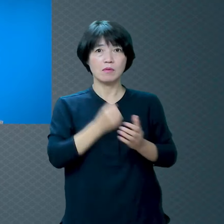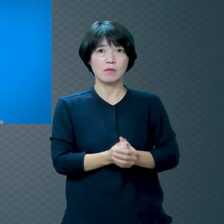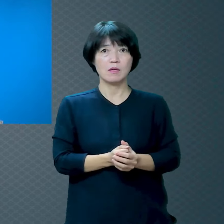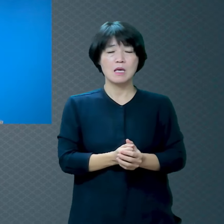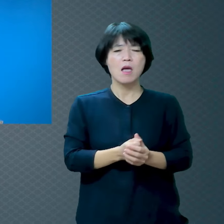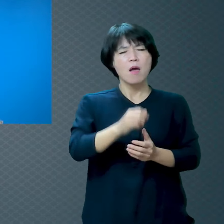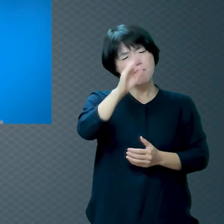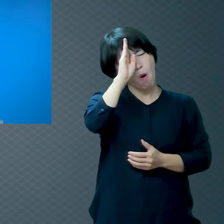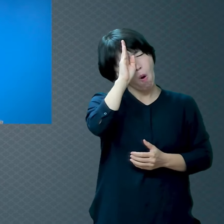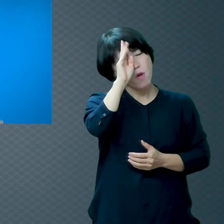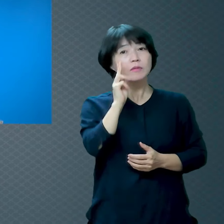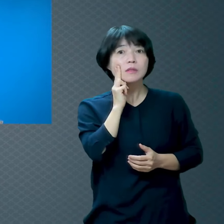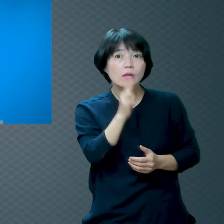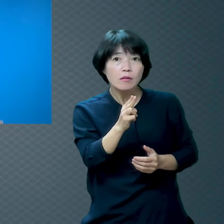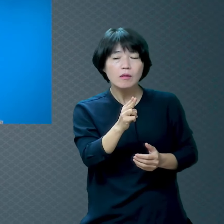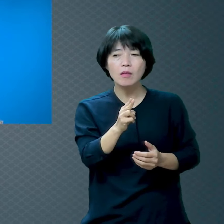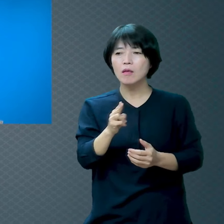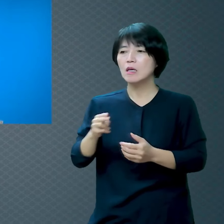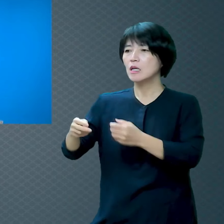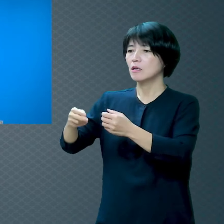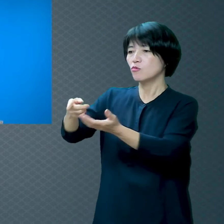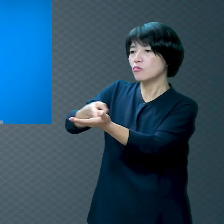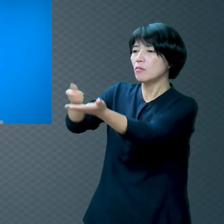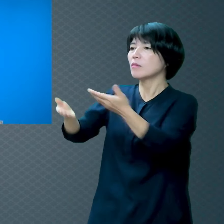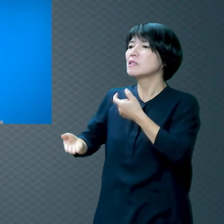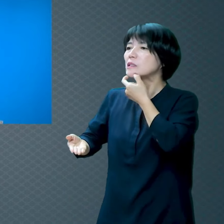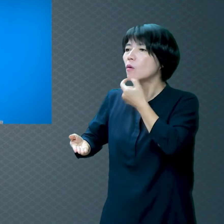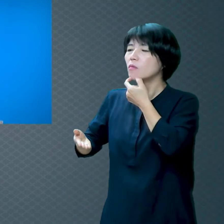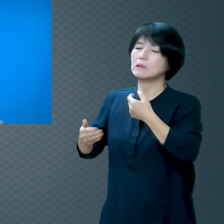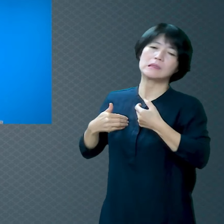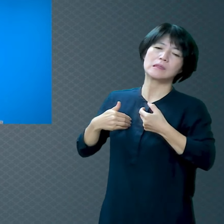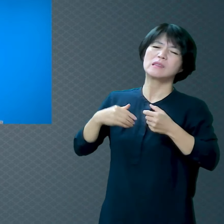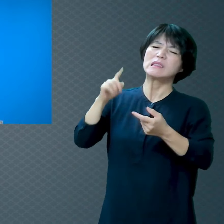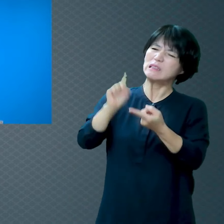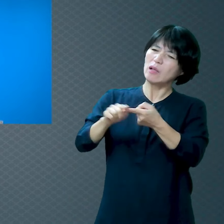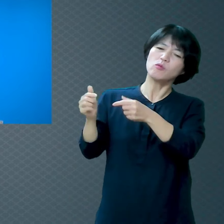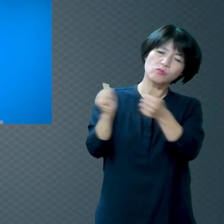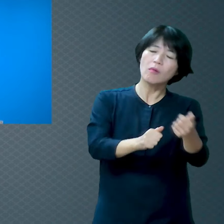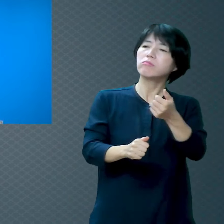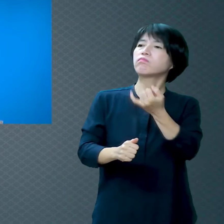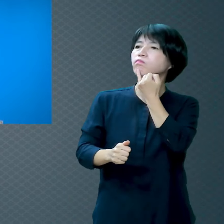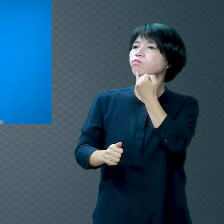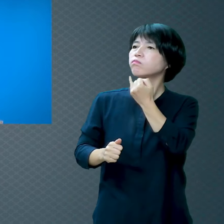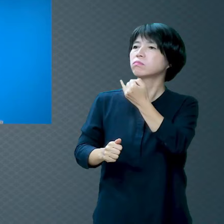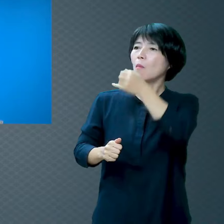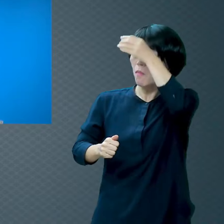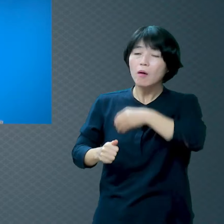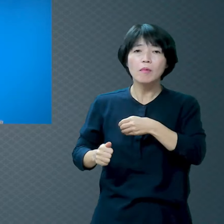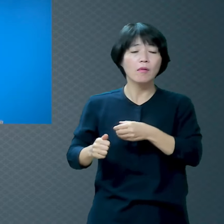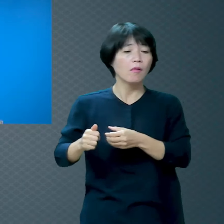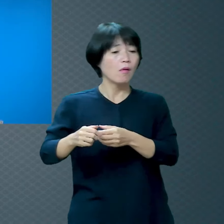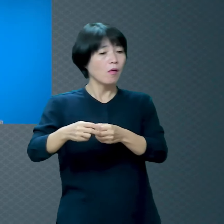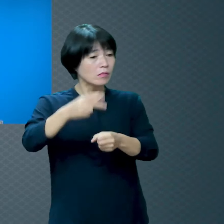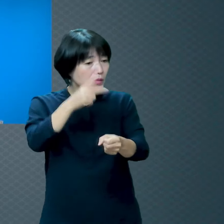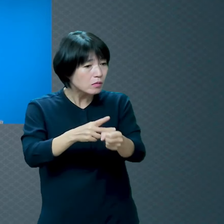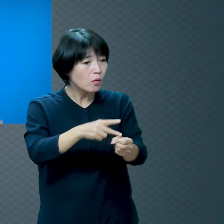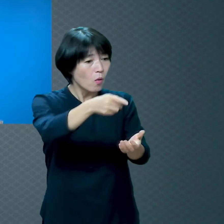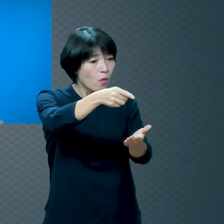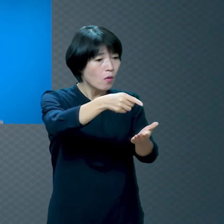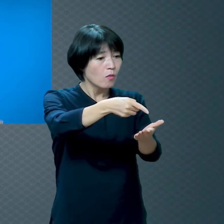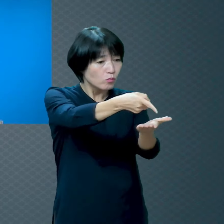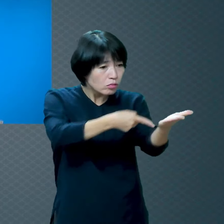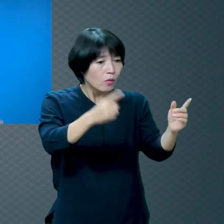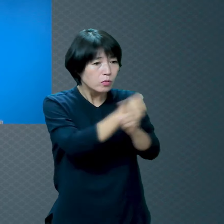아무리 훌륭한 의사도 못 고쳐주는 겁니다 하나님은 능력도 있고